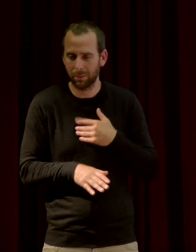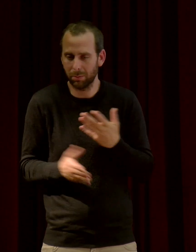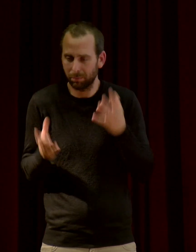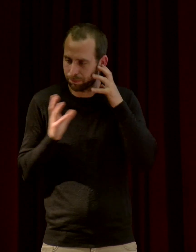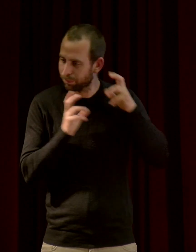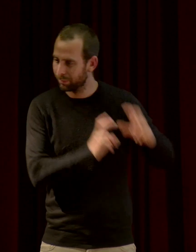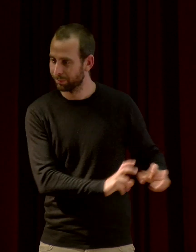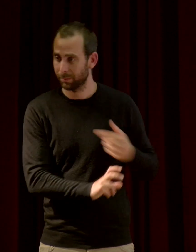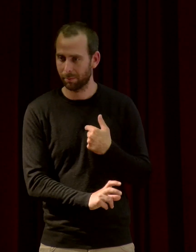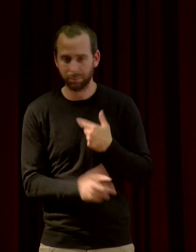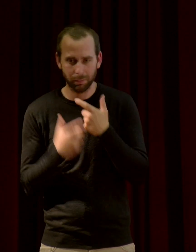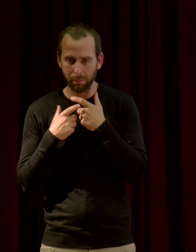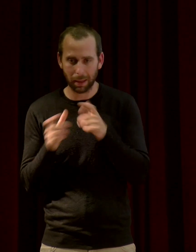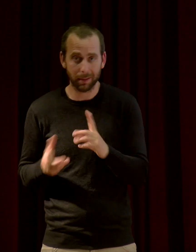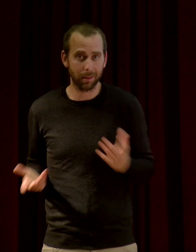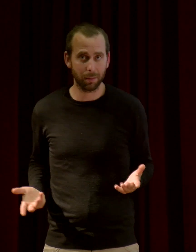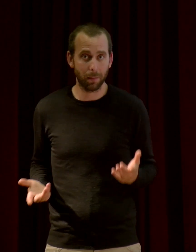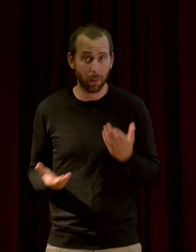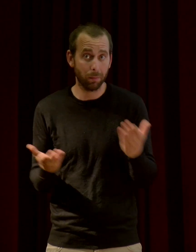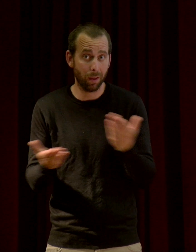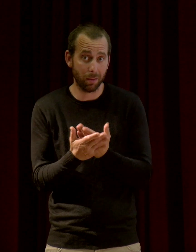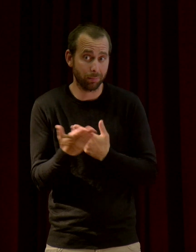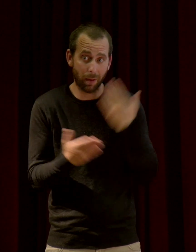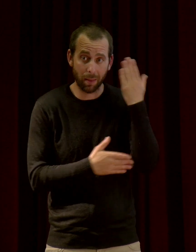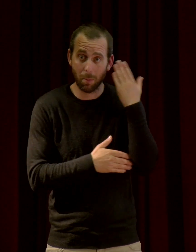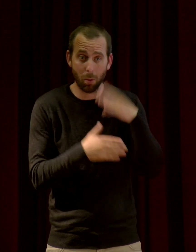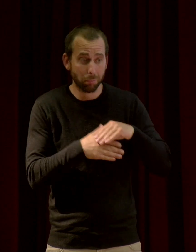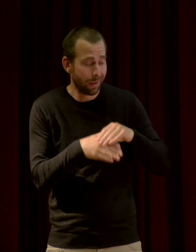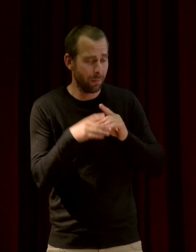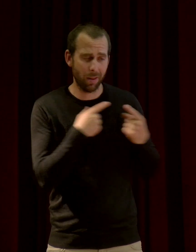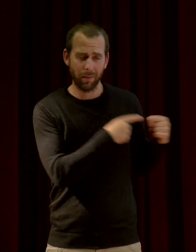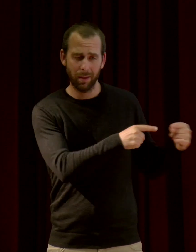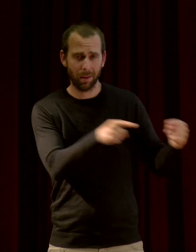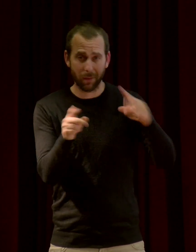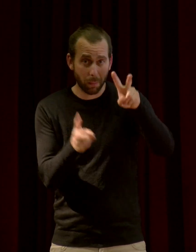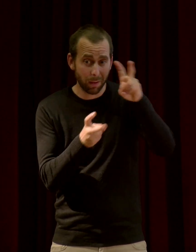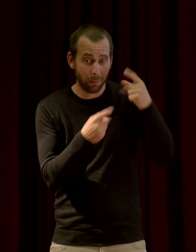Donc, des perceptions complètement différentes, selon les espèces. Oui.